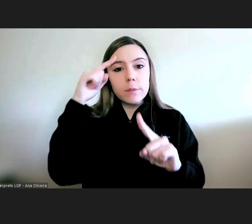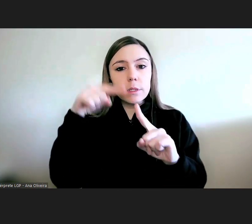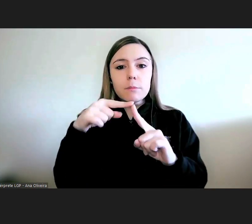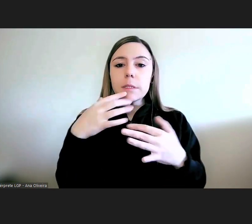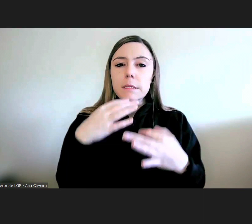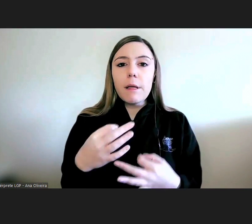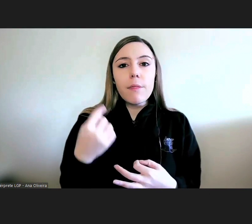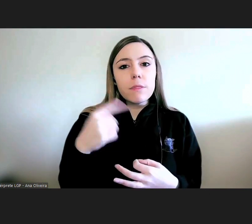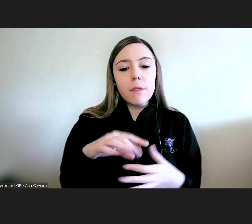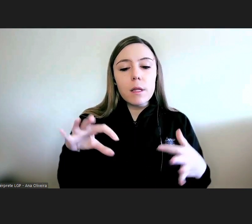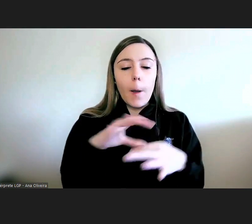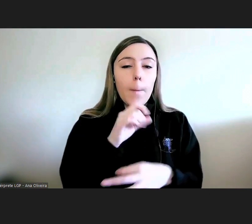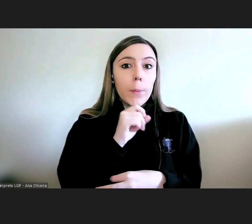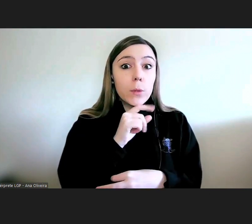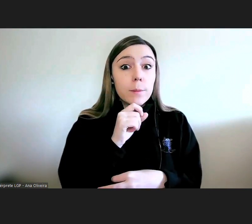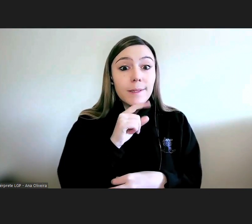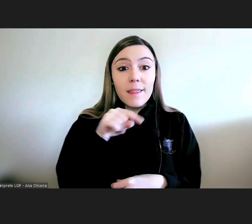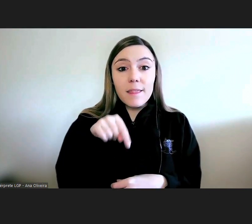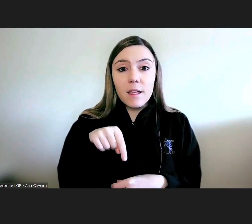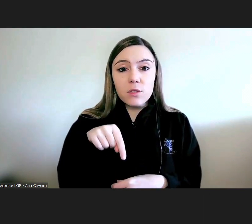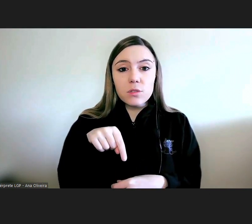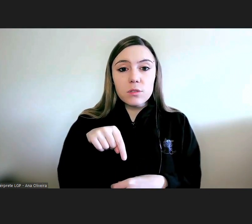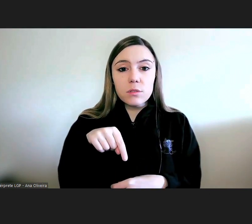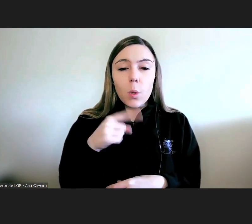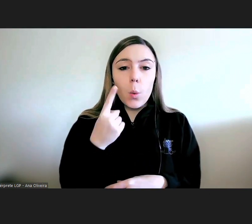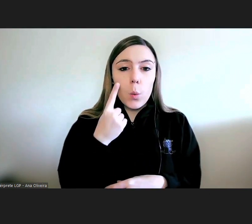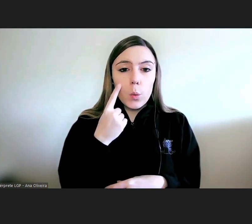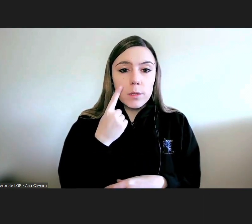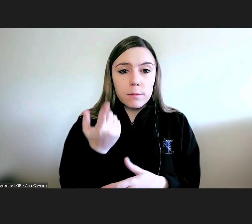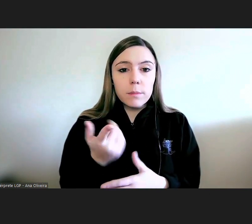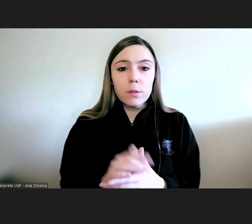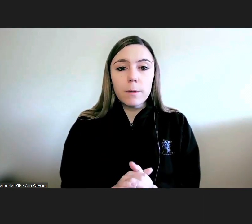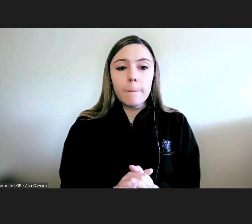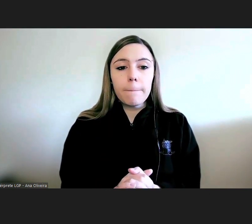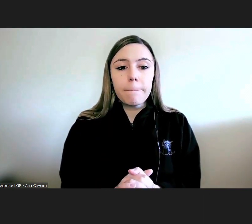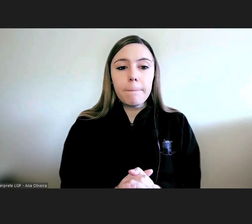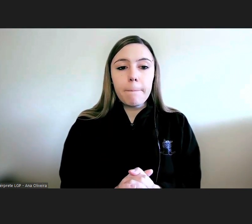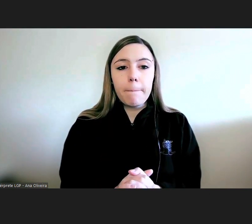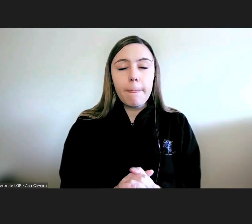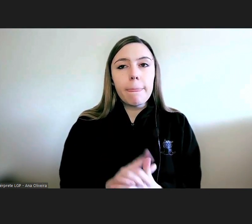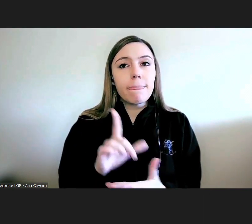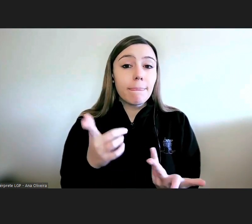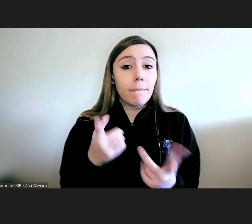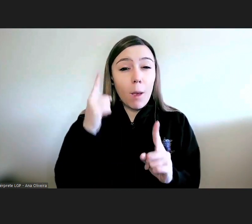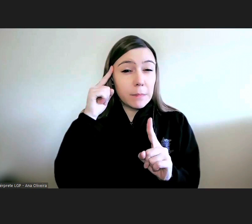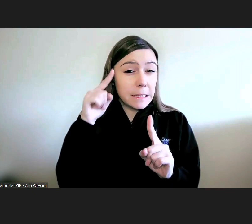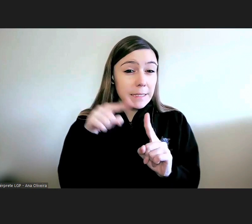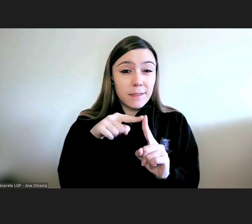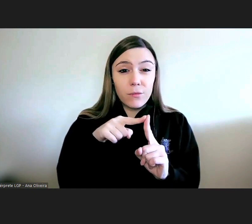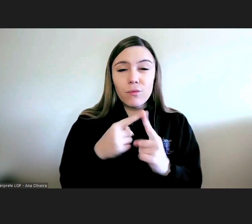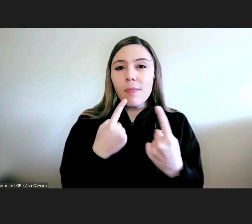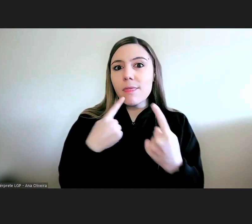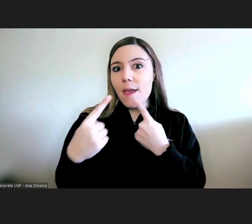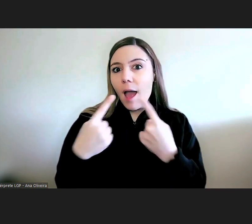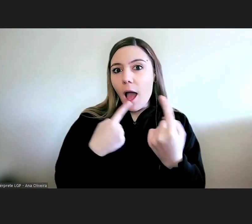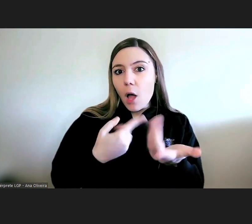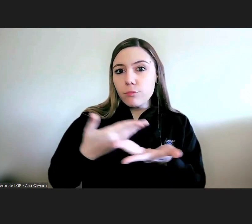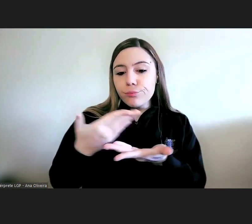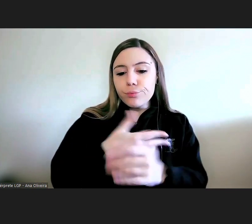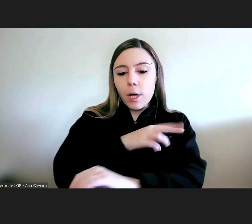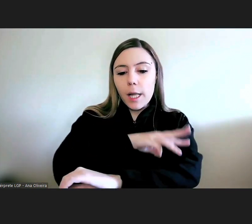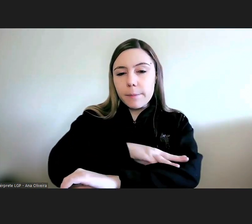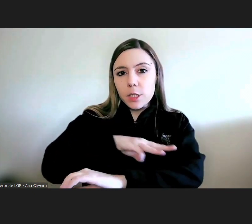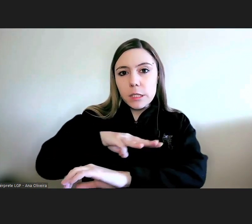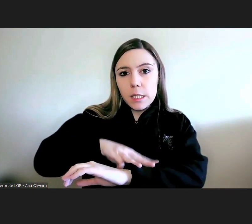esta possibilidade de conhecimento e a ambição é que este diálogo com a administração vá